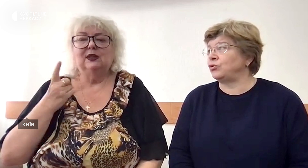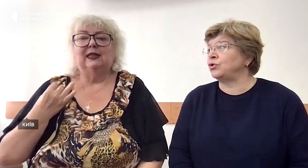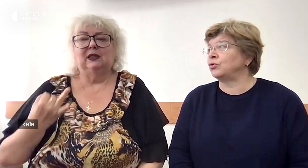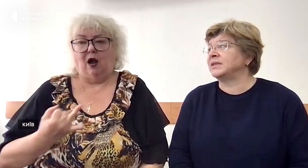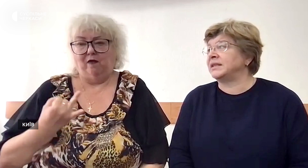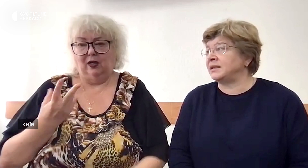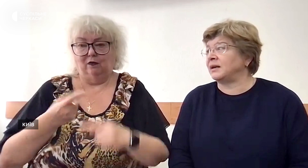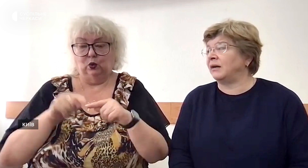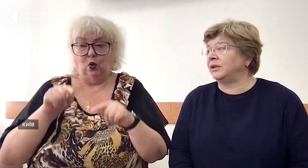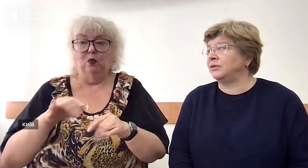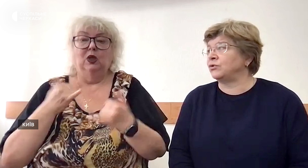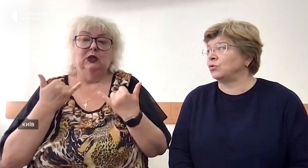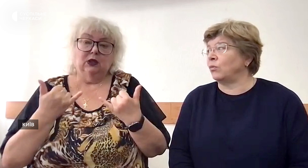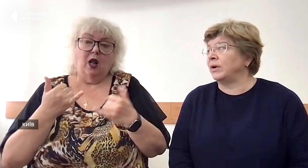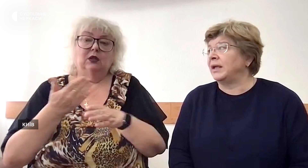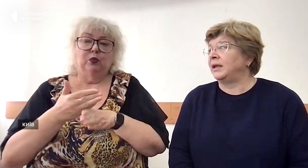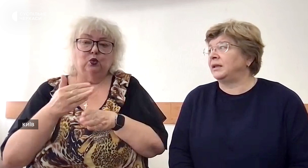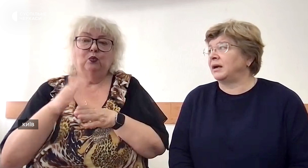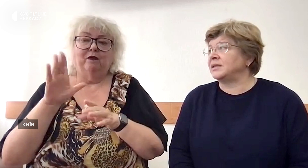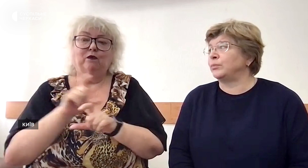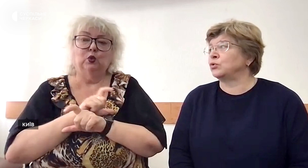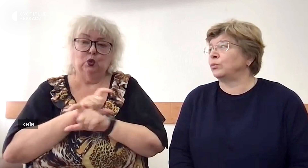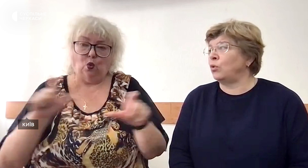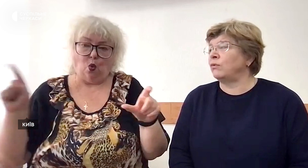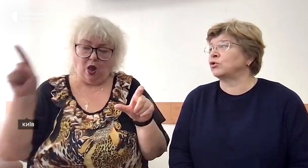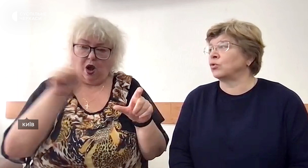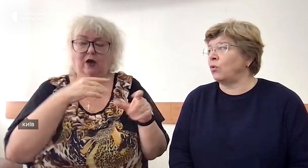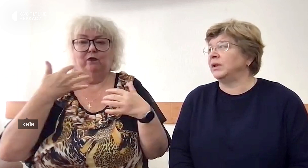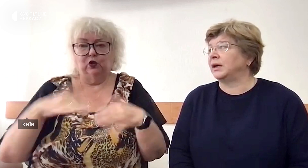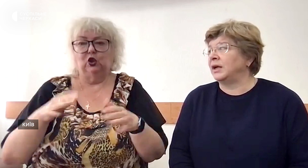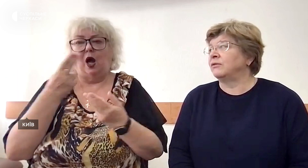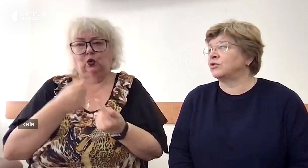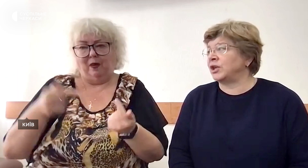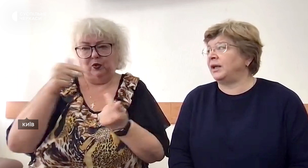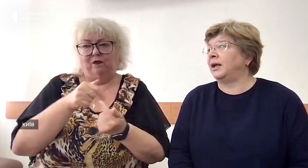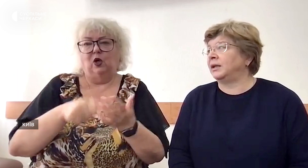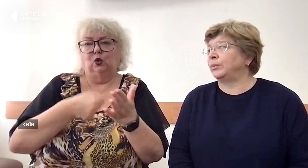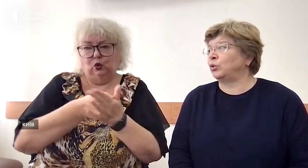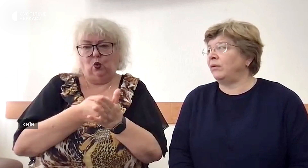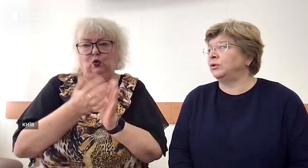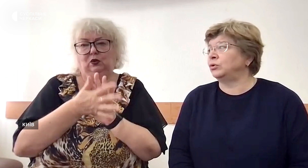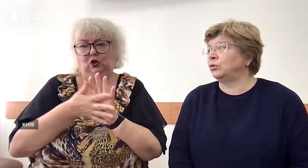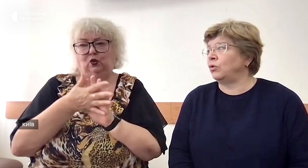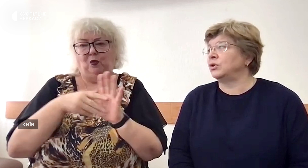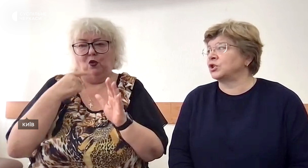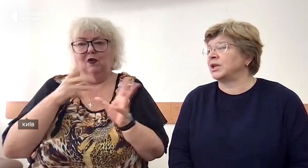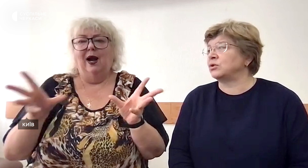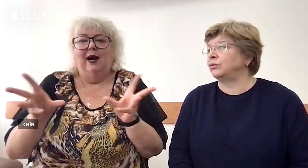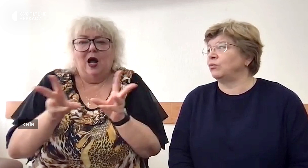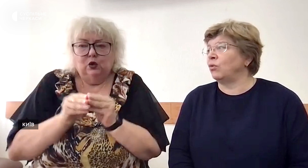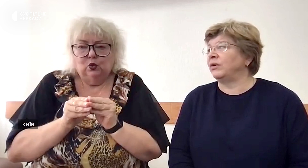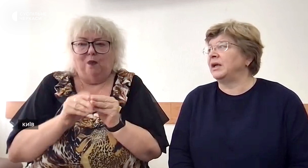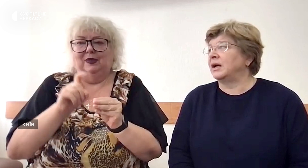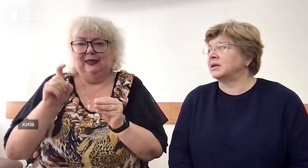Ганною Щуцькою зацікавлені в цьому. І наразі поступово в школах вже адаптовано до